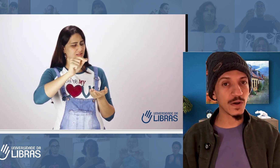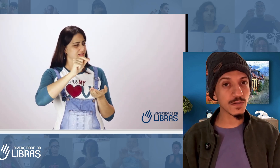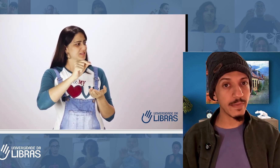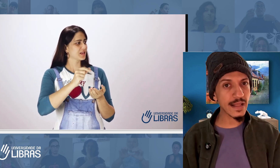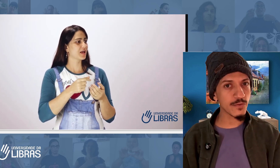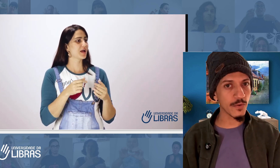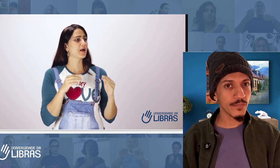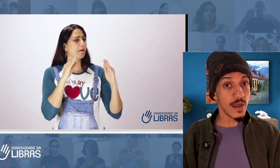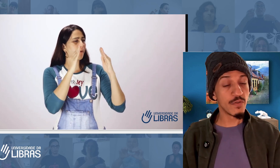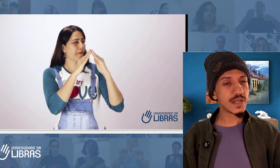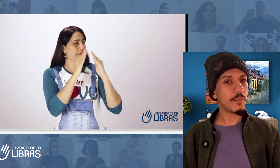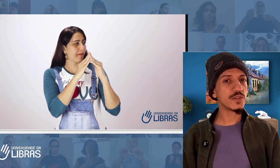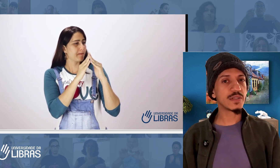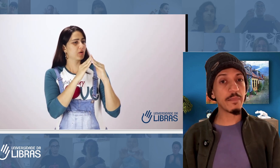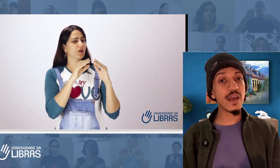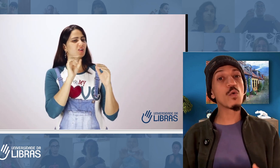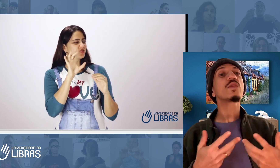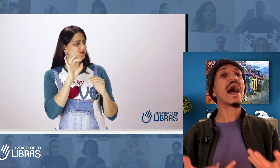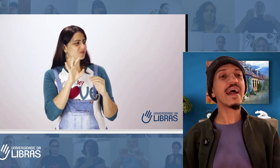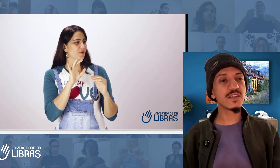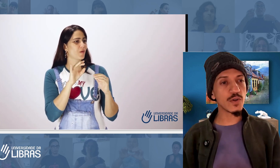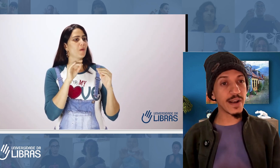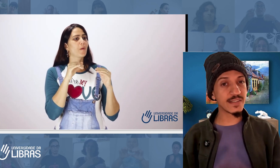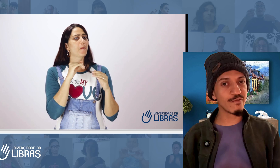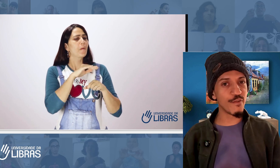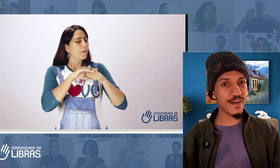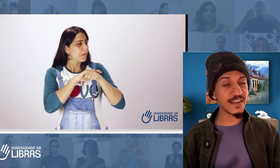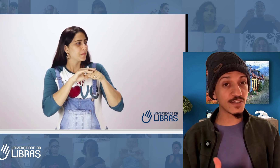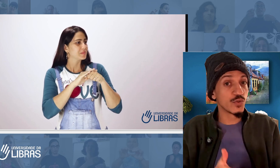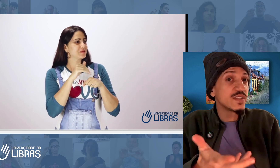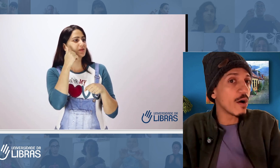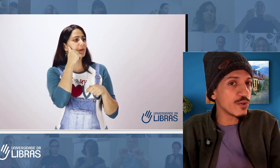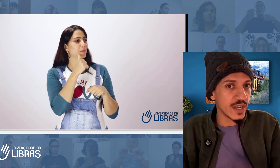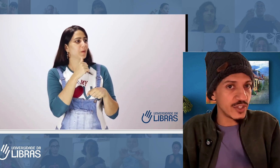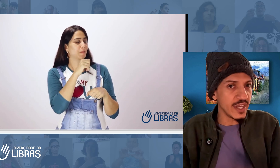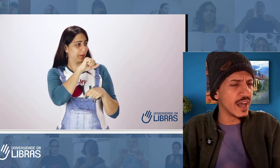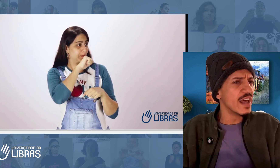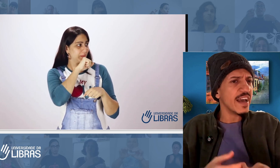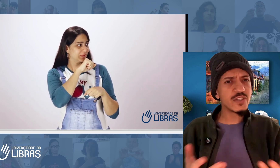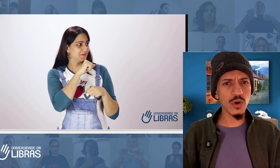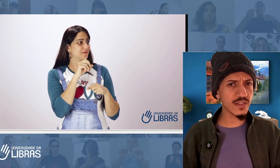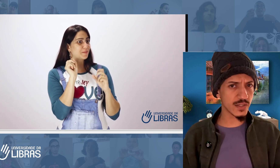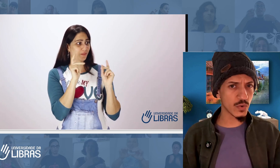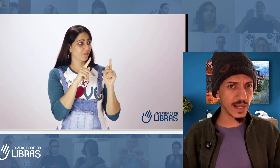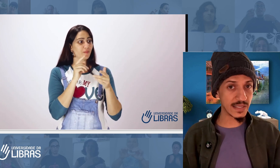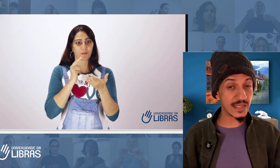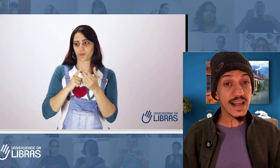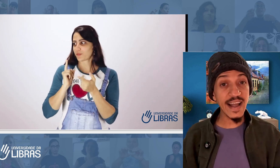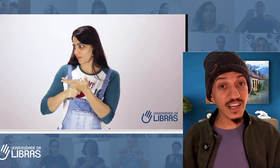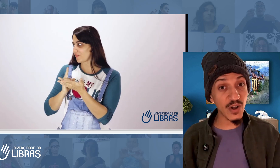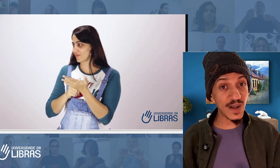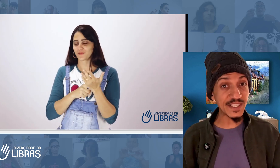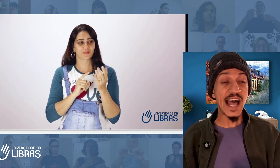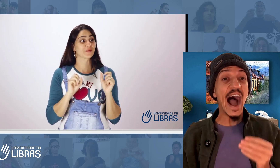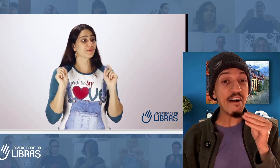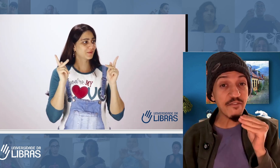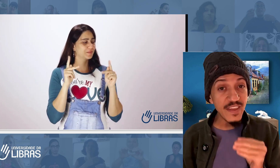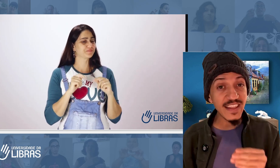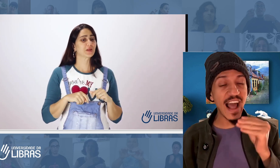método, você pode também contar histórias envolventes do seu dia a dia e de todas as coisas. Cá entre nós, a vida é